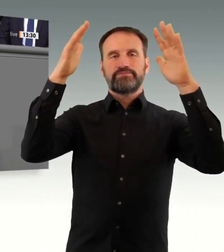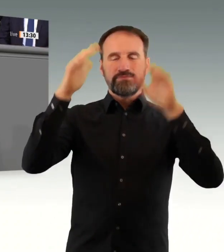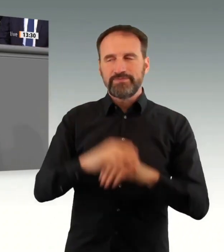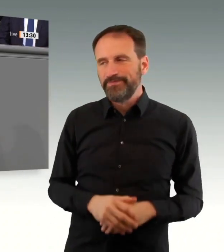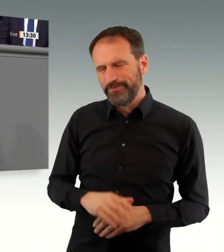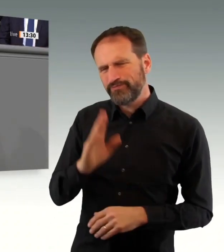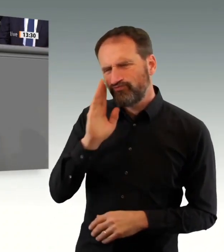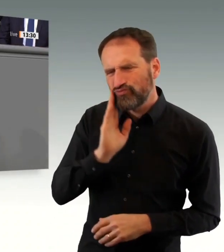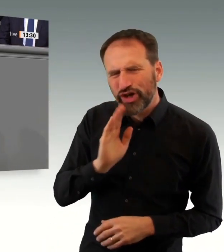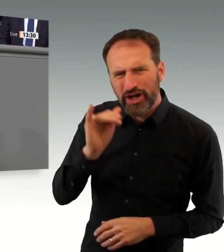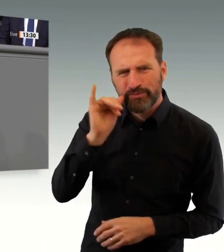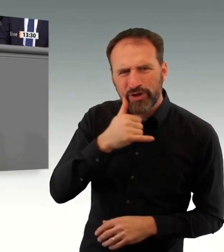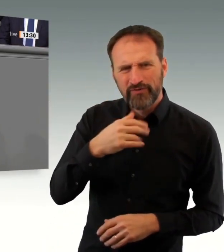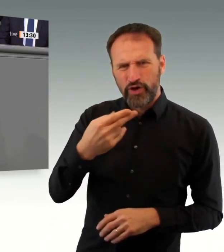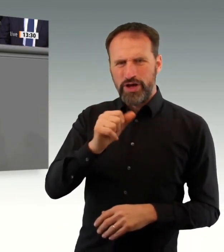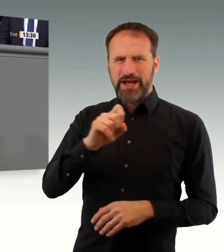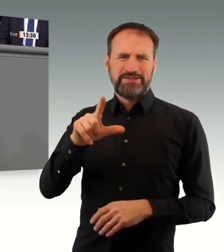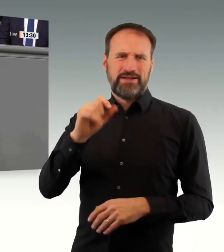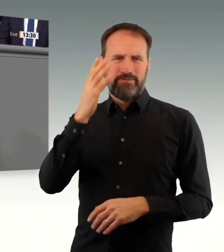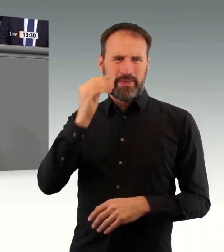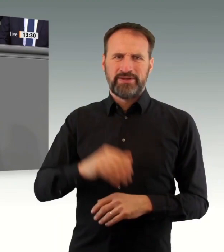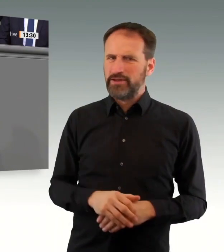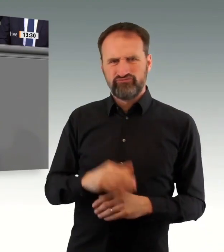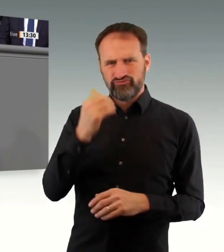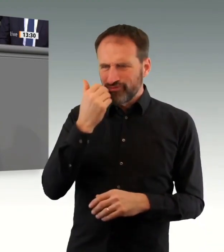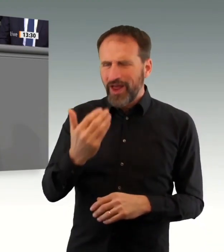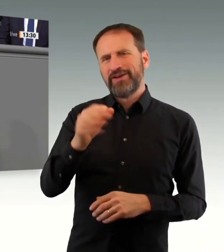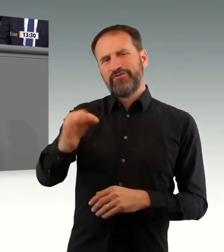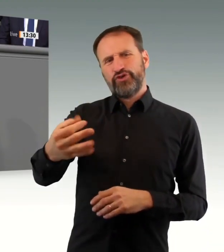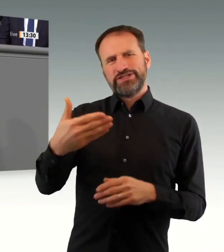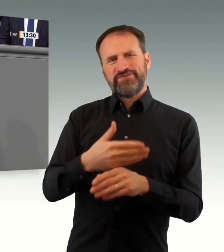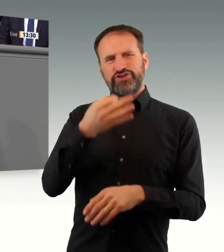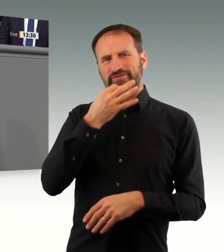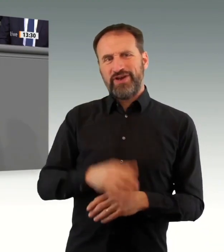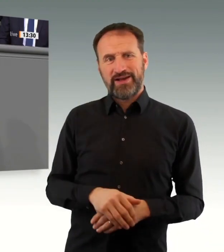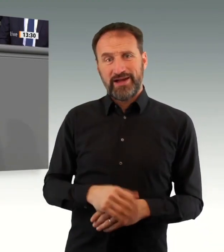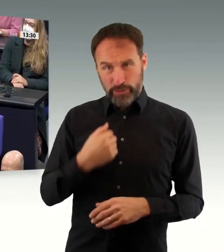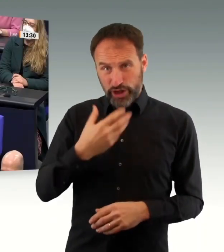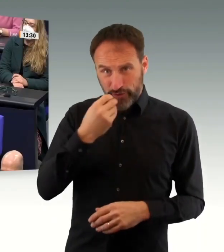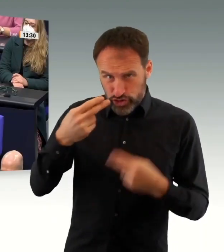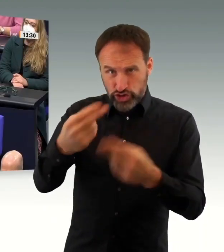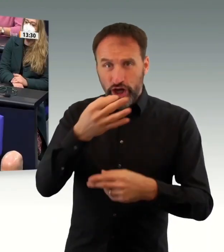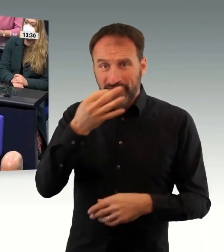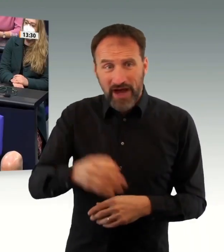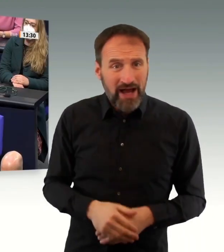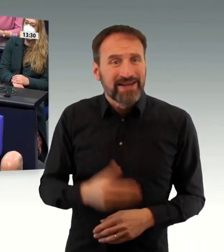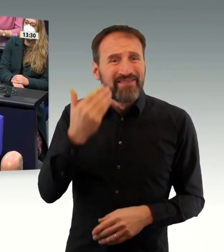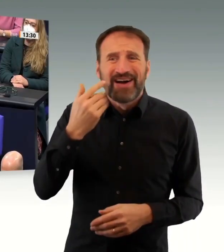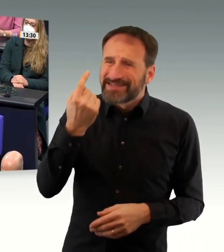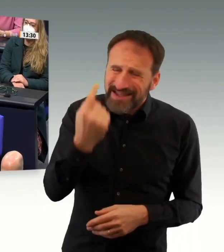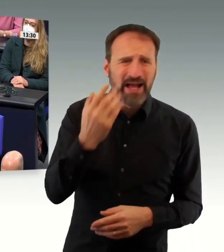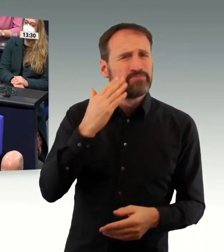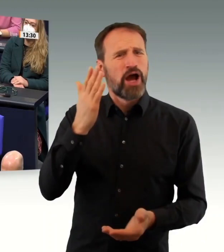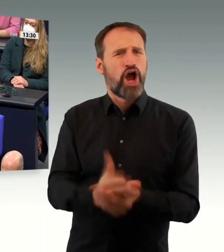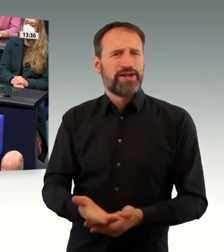was wir bei der epidemischen Lage könnten? Das ist nicht so. Hören Sie auf, den Menschen hier Märchen zu erzählen. Natürlich ist es richtig. Natürlich